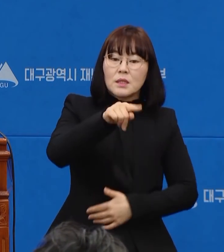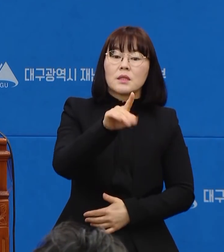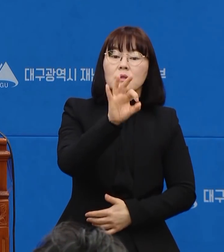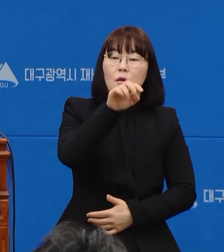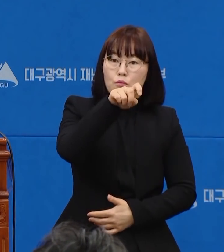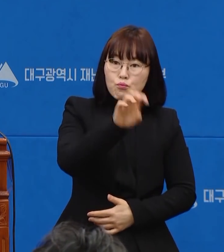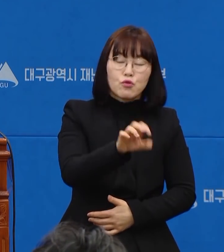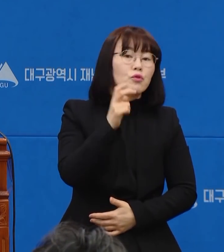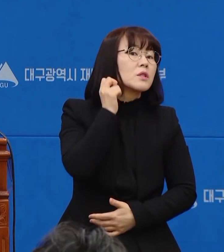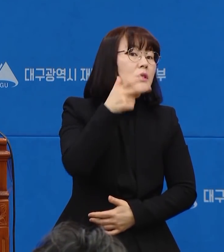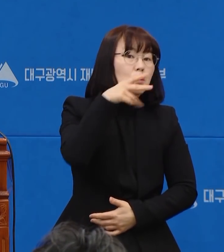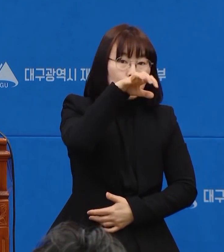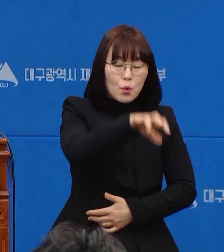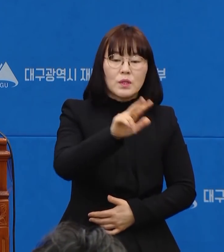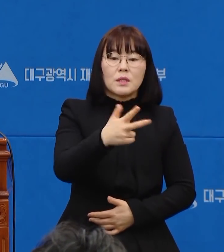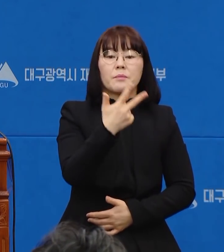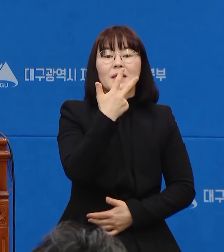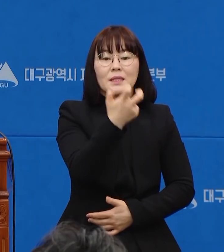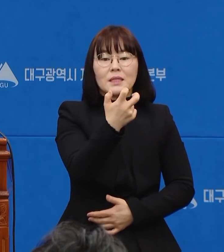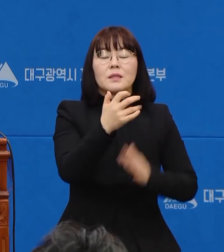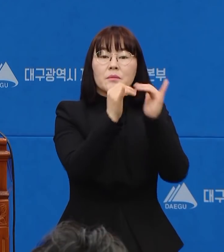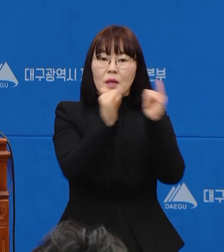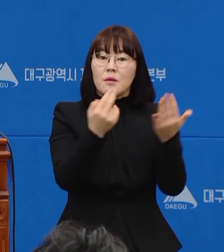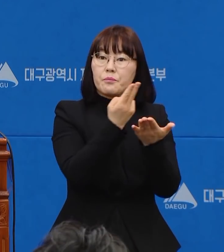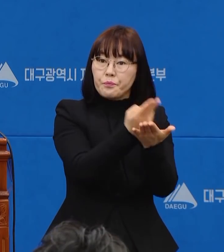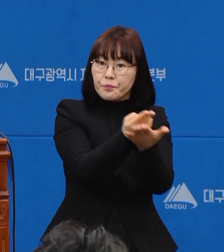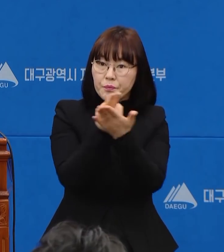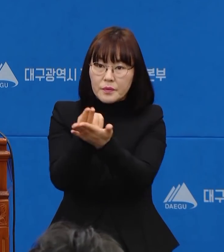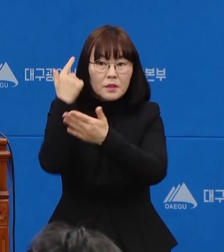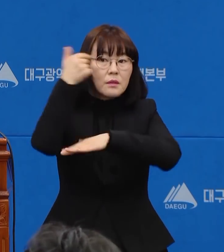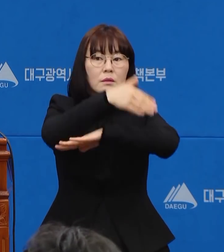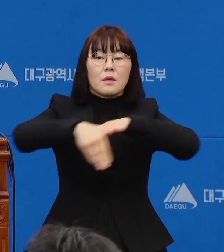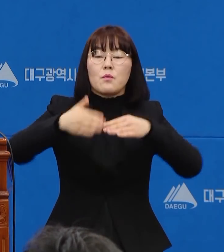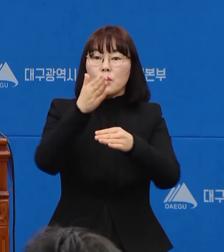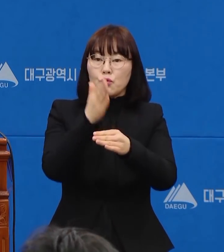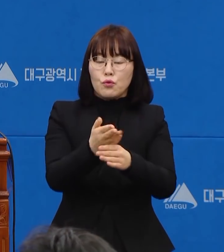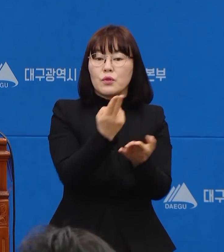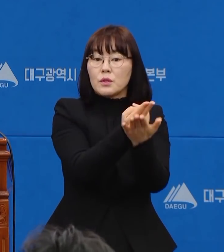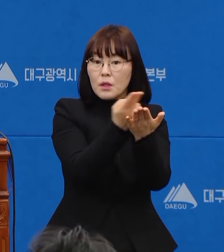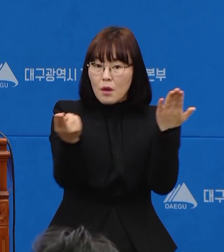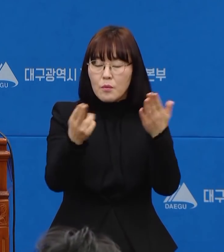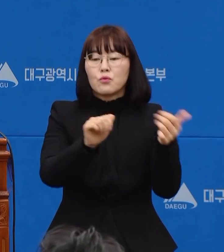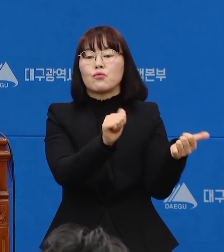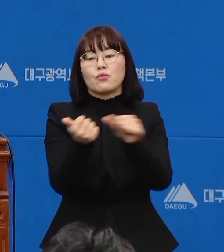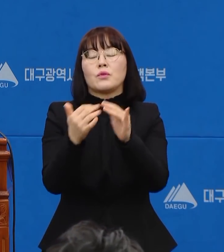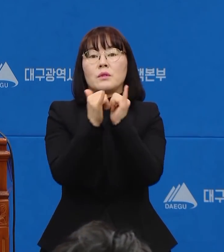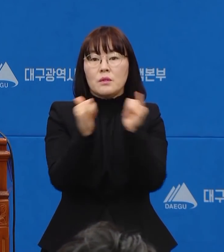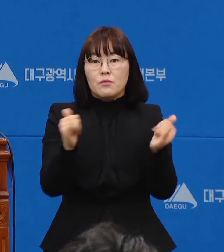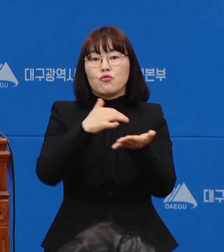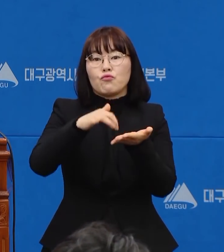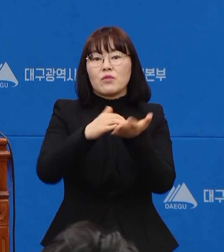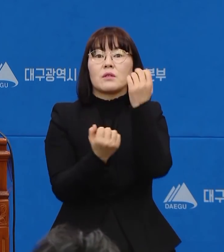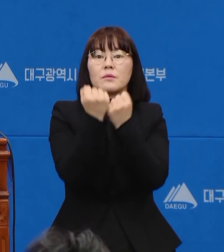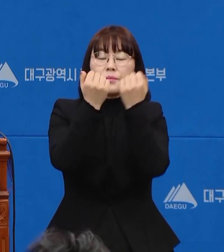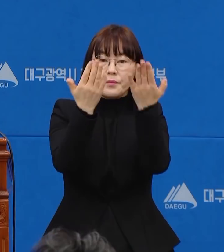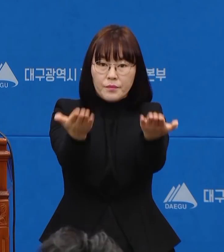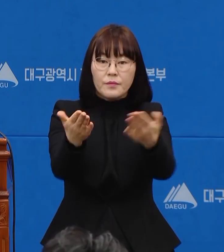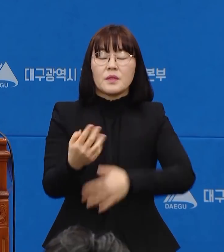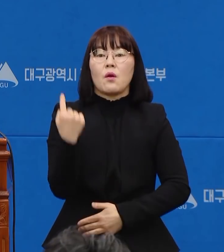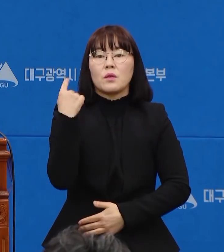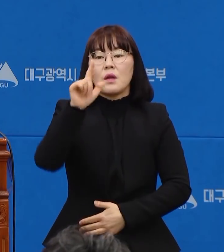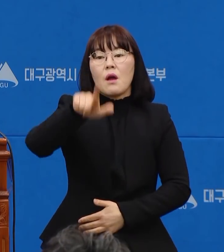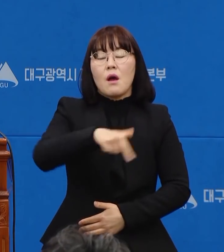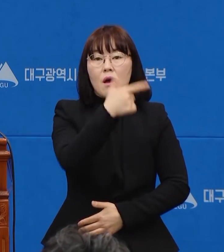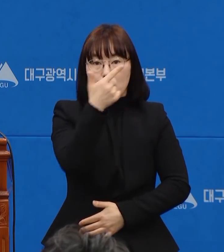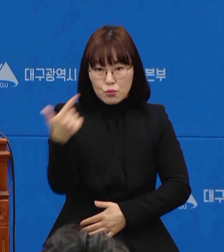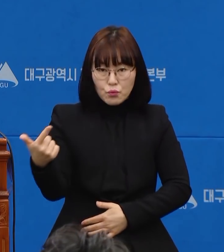770명이 입소할 예정입니다. 퇴원 및 사망 현황에 대해서 말씀드리겠습니다. 어제 하루